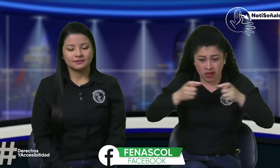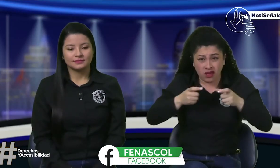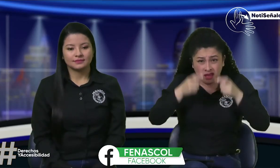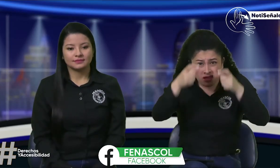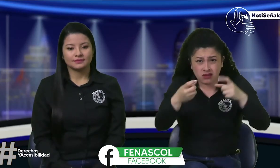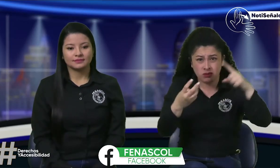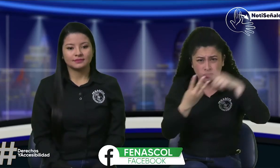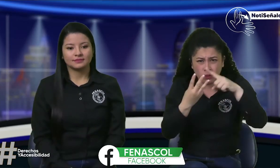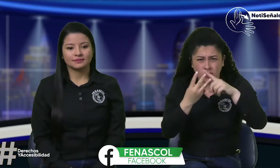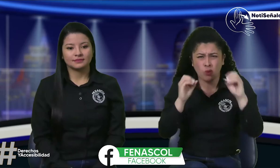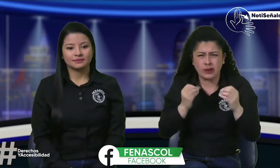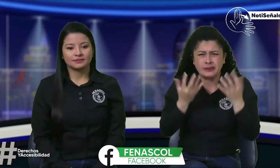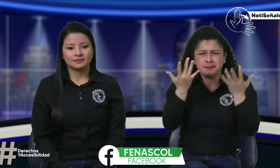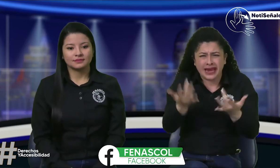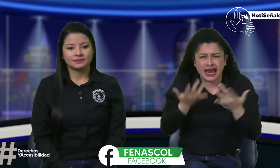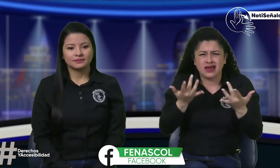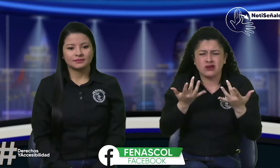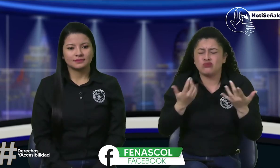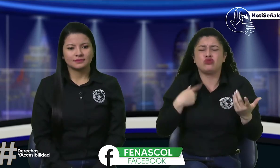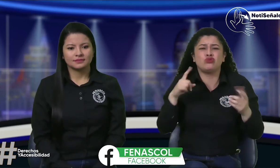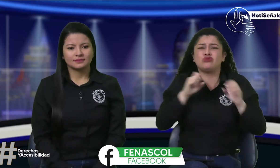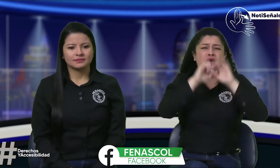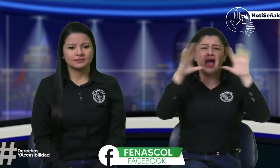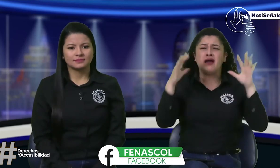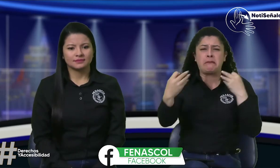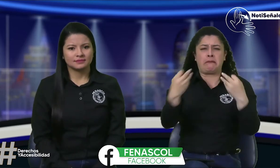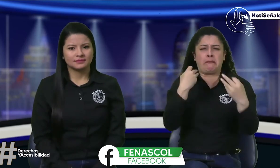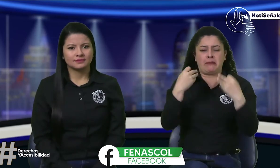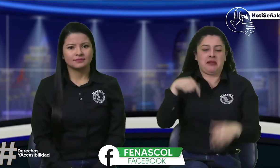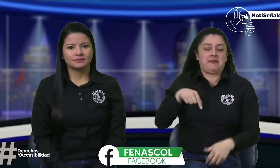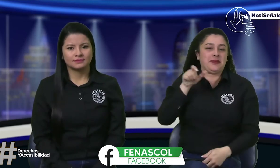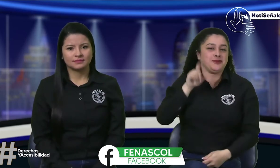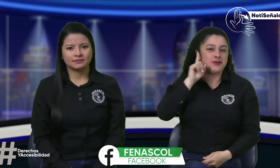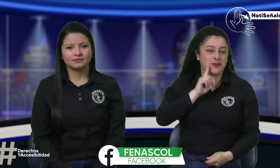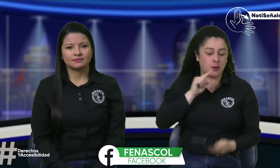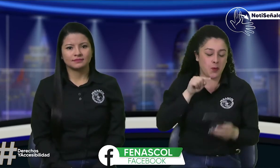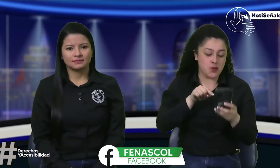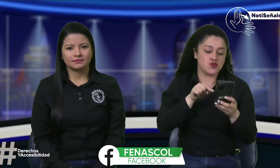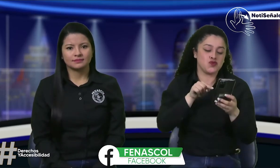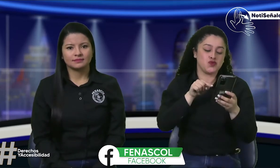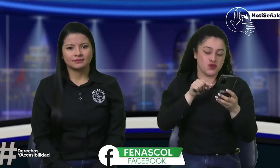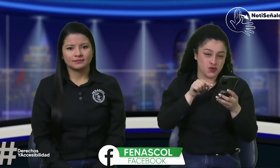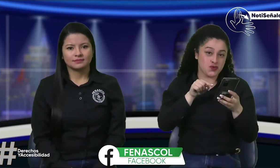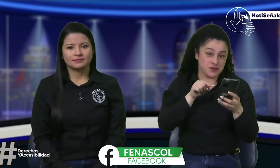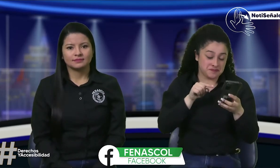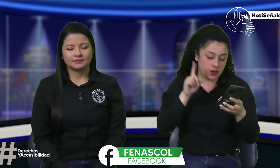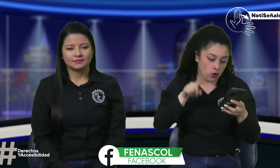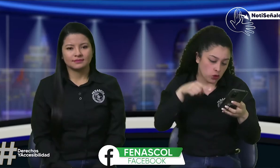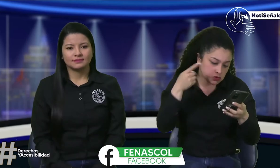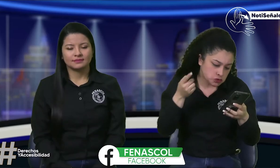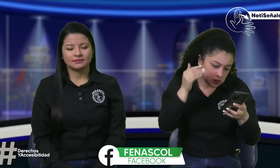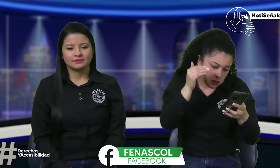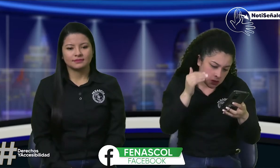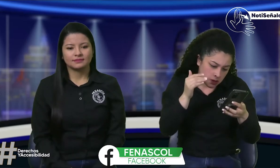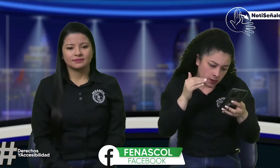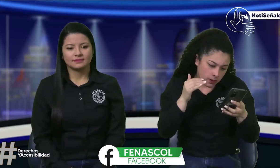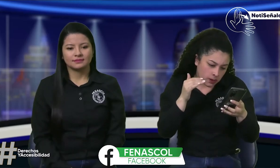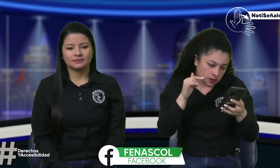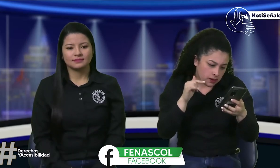¿cómo es el proceso para el pase? no es claro para nosotros también tenemos esta clase de preguntas